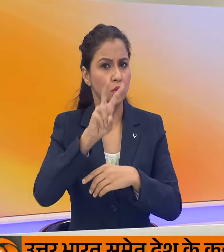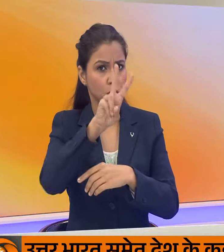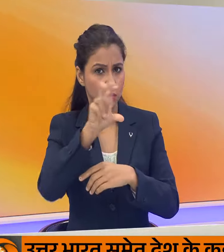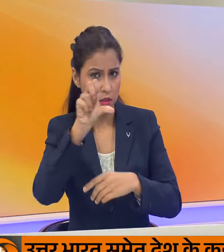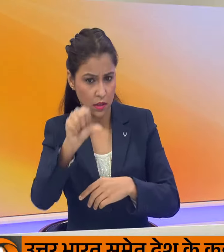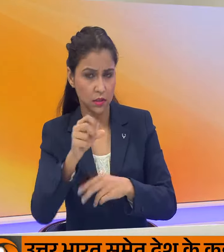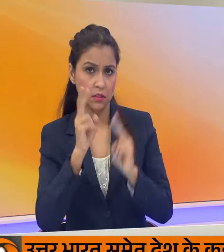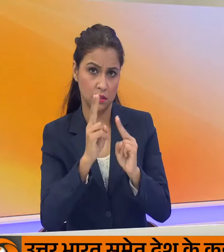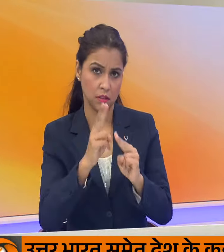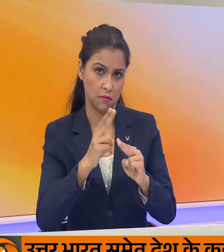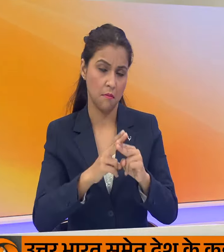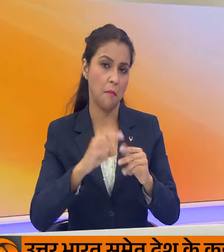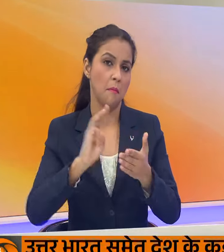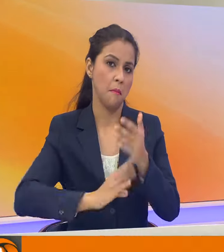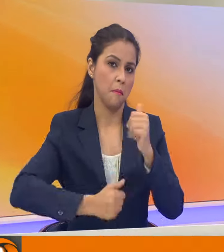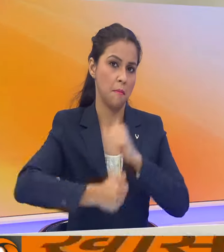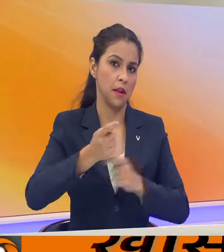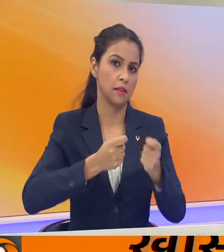मैनेजर बने रहेंगे